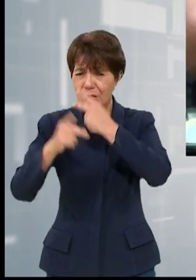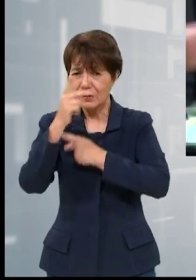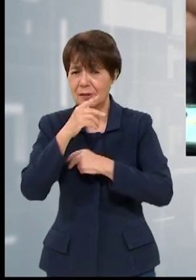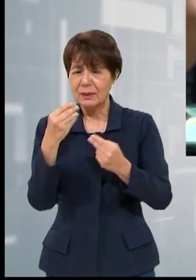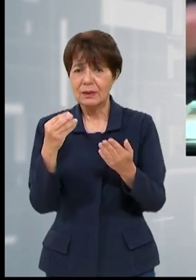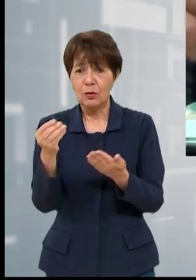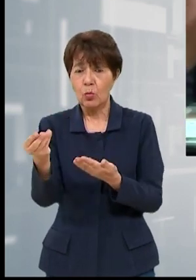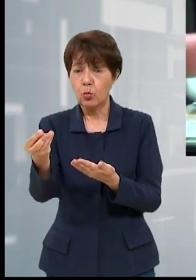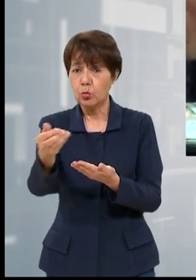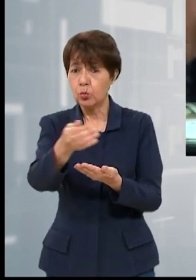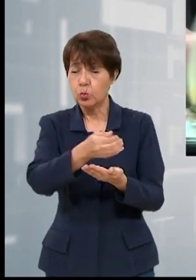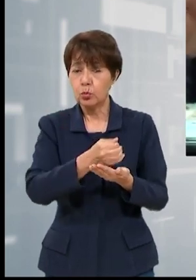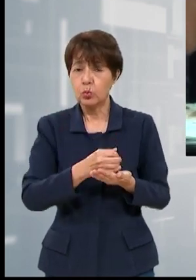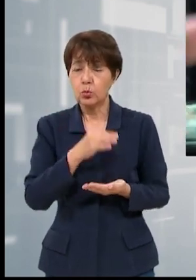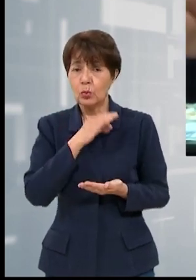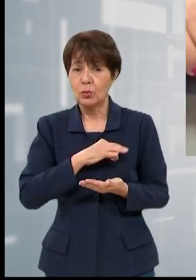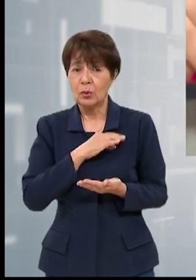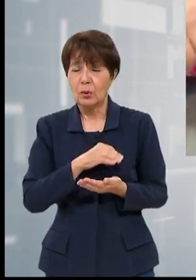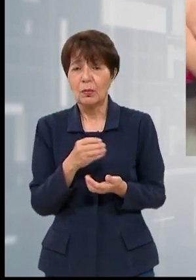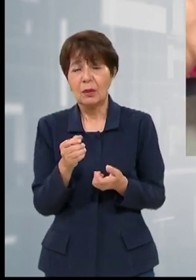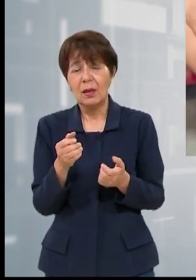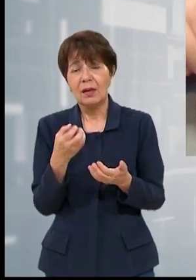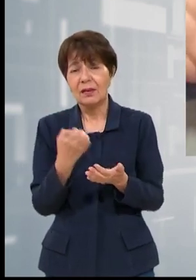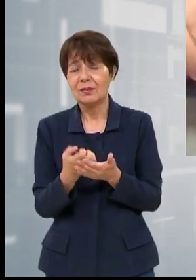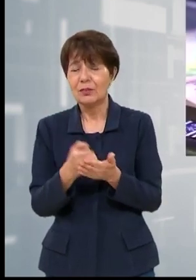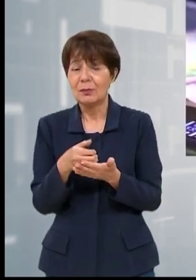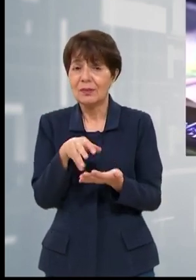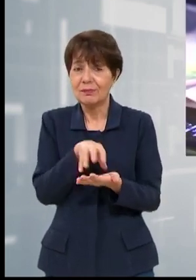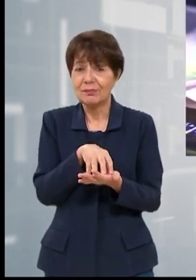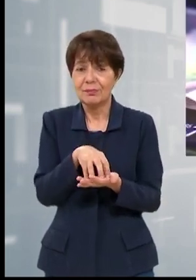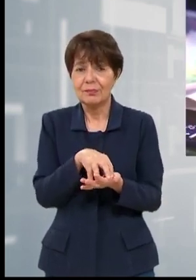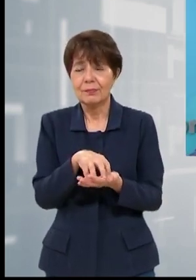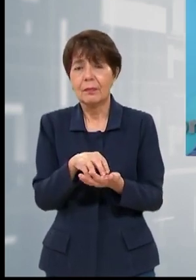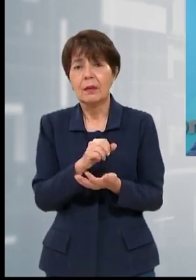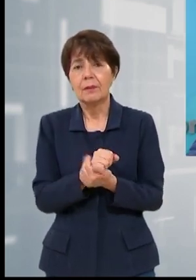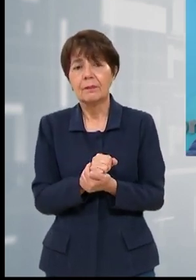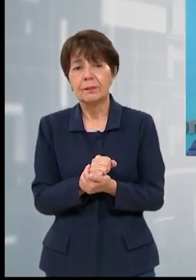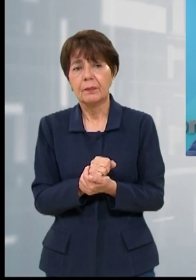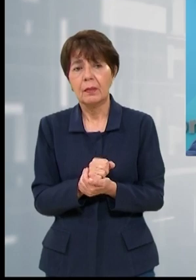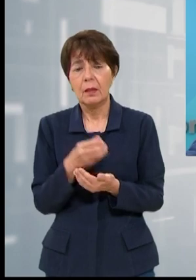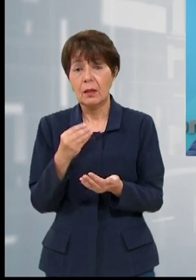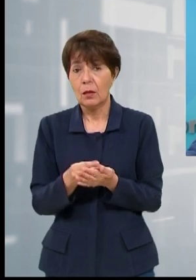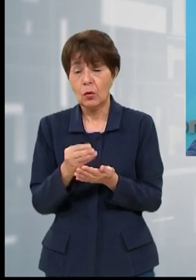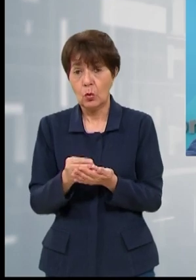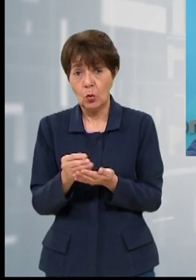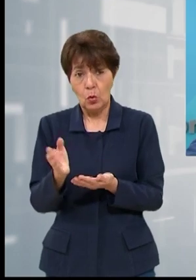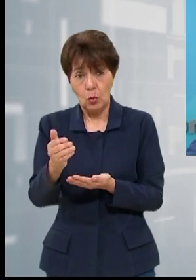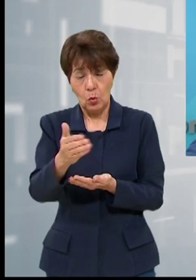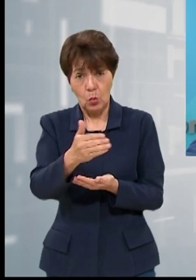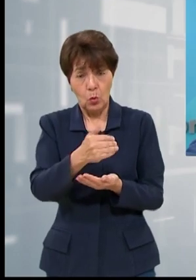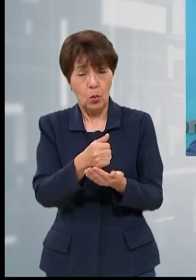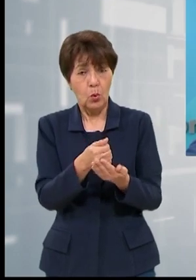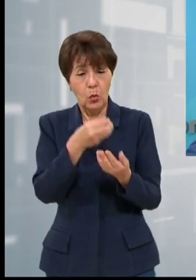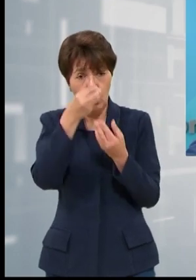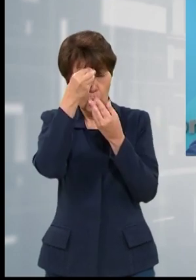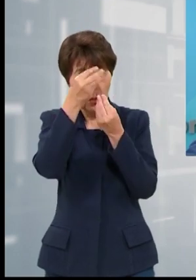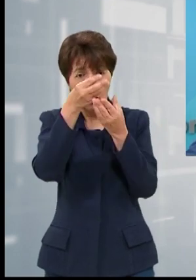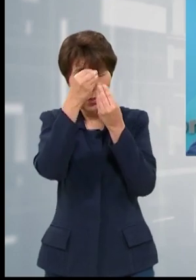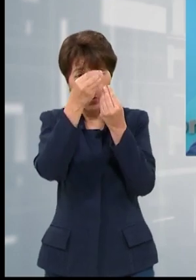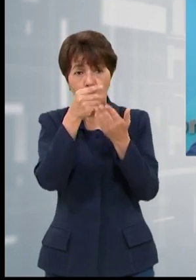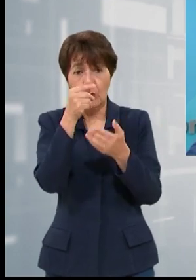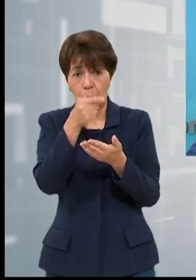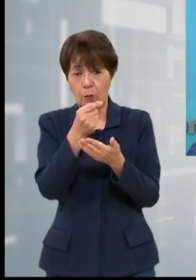recaudación tributaria por el poco crecimiento que tendrá la economía. En la recaudación que está reportada en las